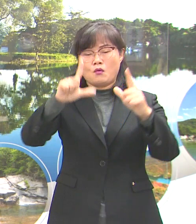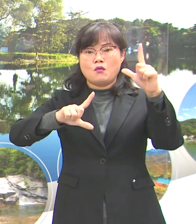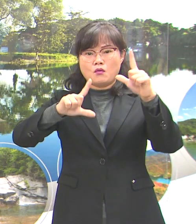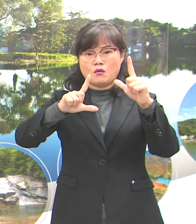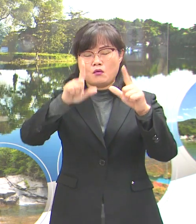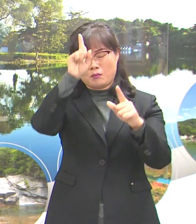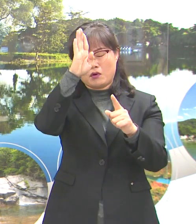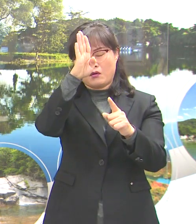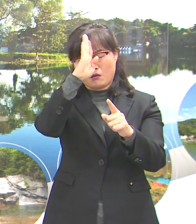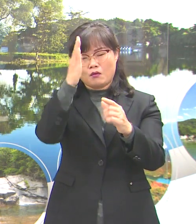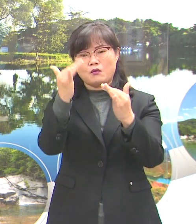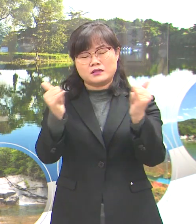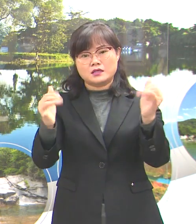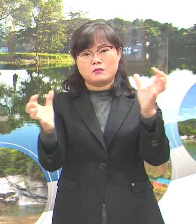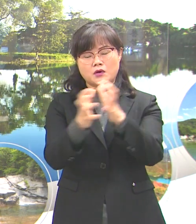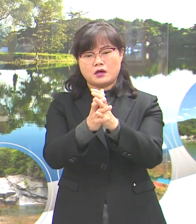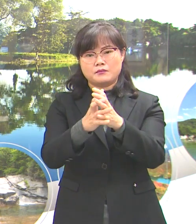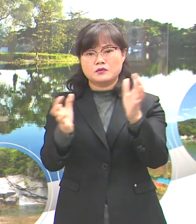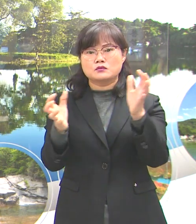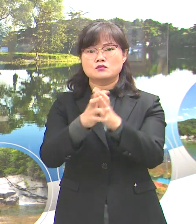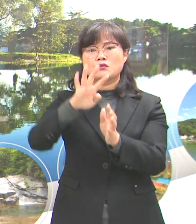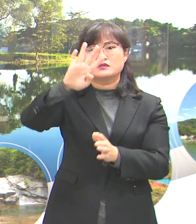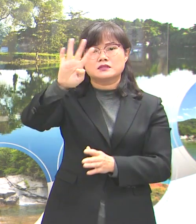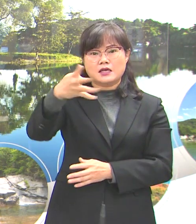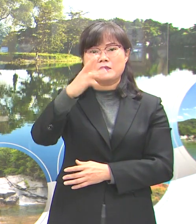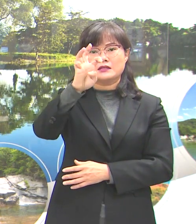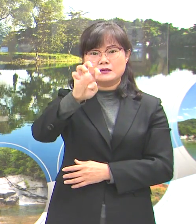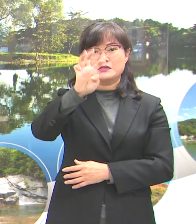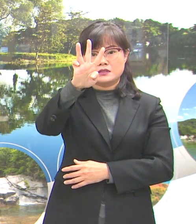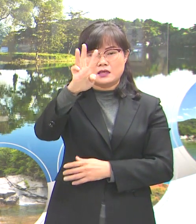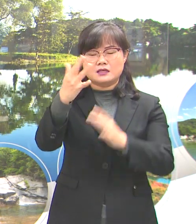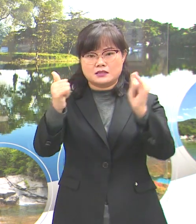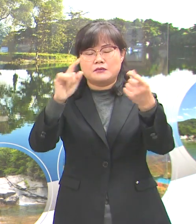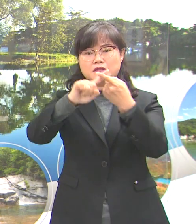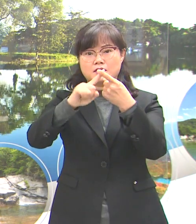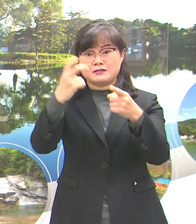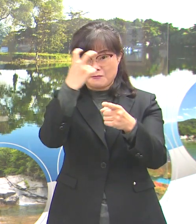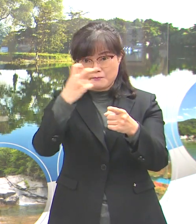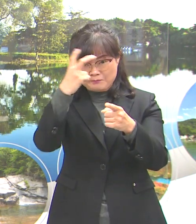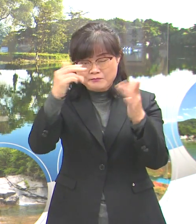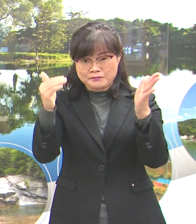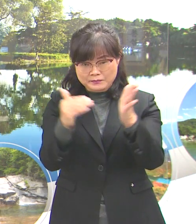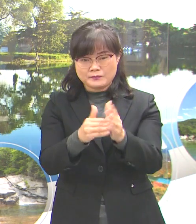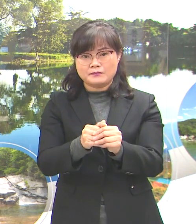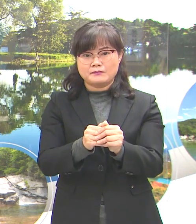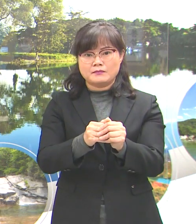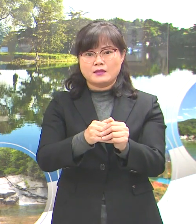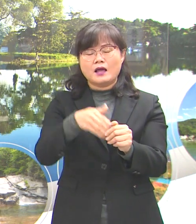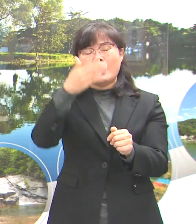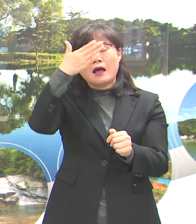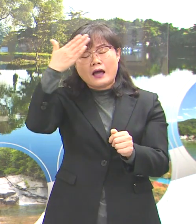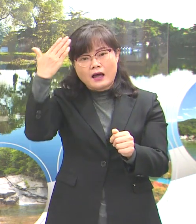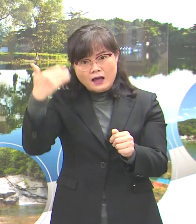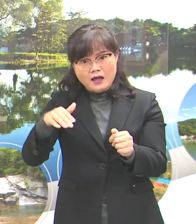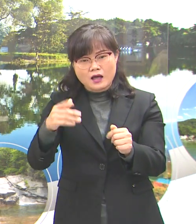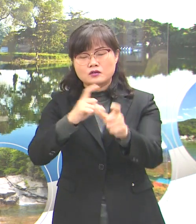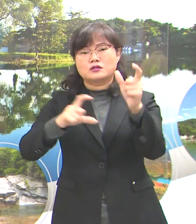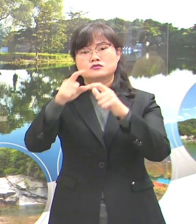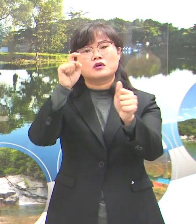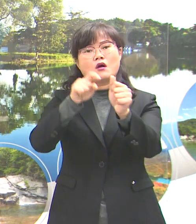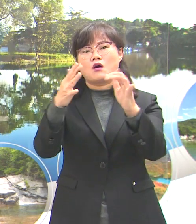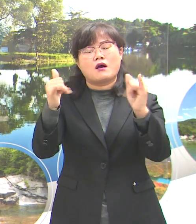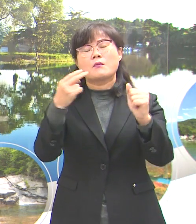총 433명에 대하여 검사를 실시하였고 다행히 추가 확진자는 없습니다.